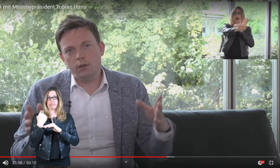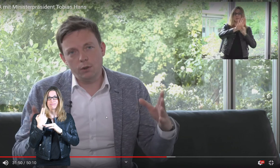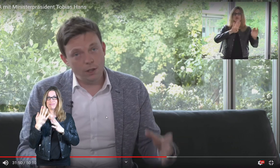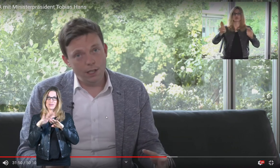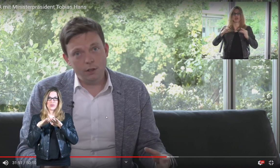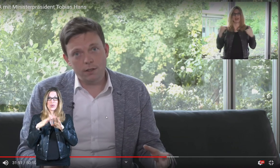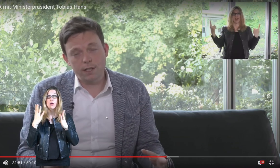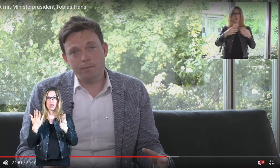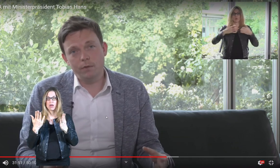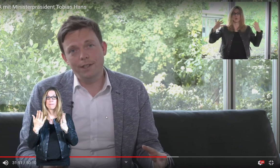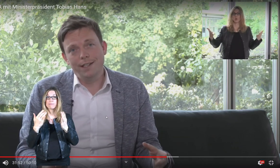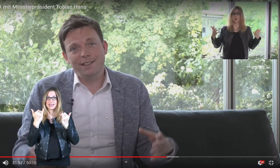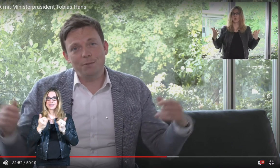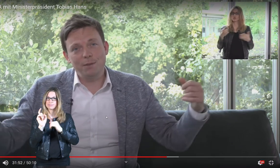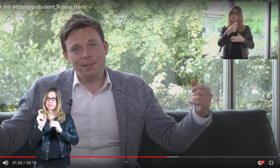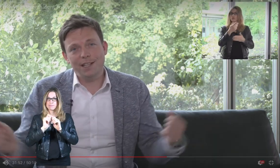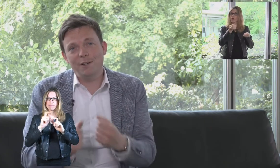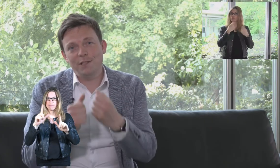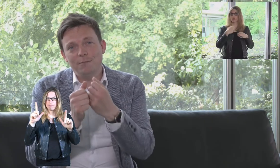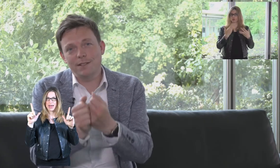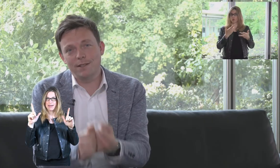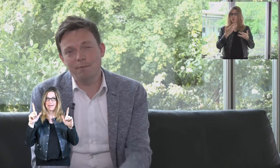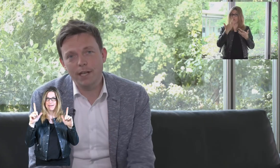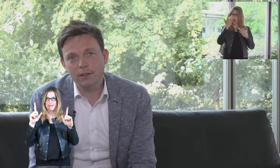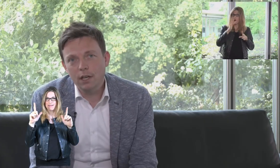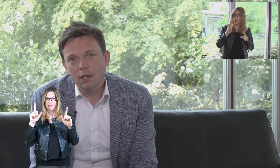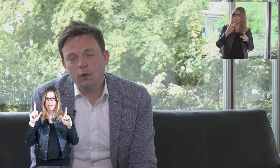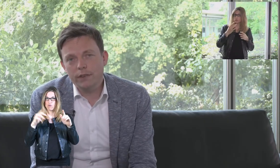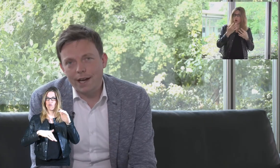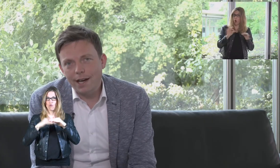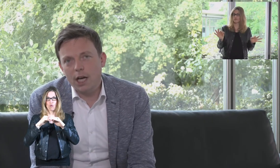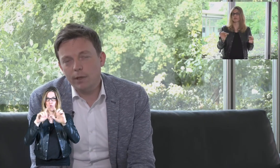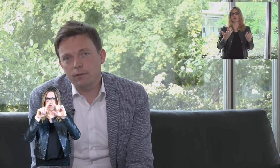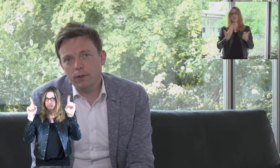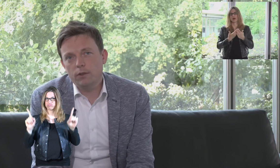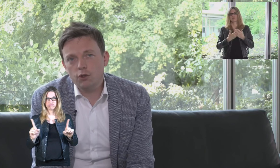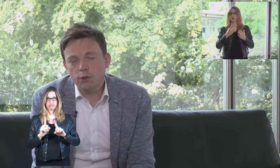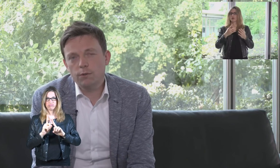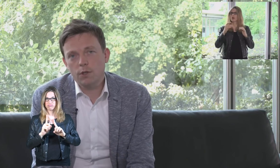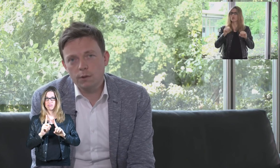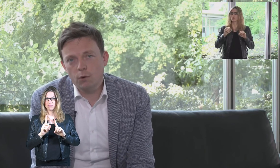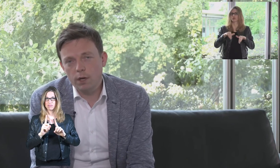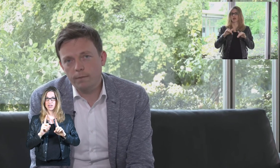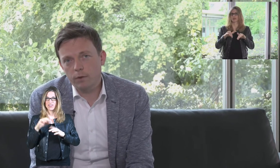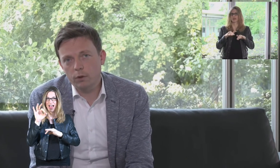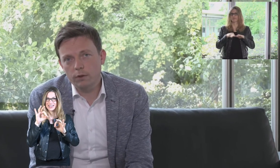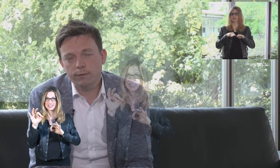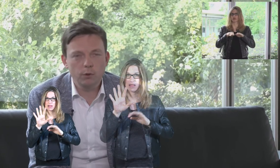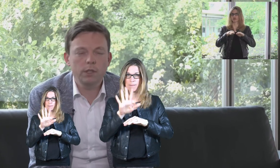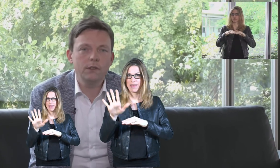dann sehen Sie jetzt wirklich eine größere Darstellung des einzelnen Bereiches, als